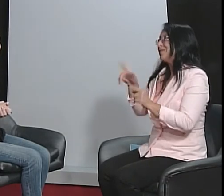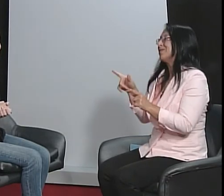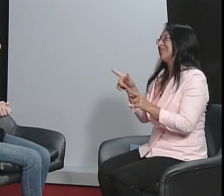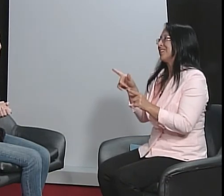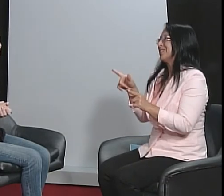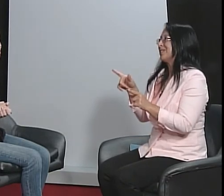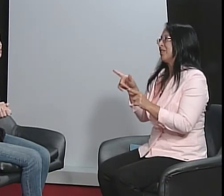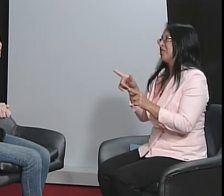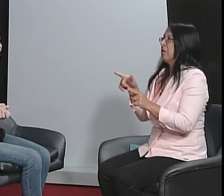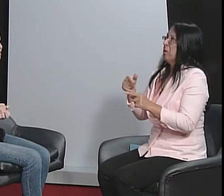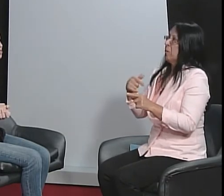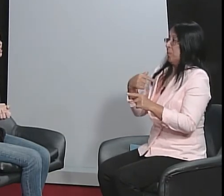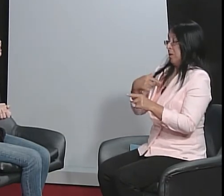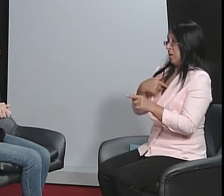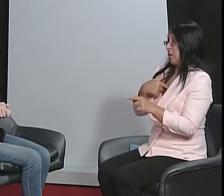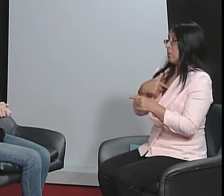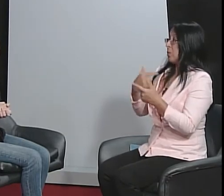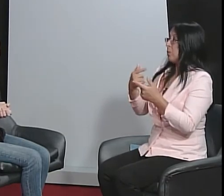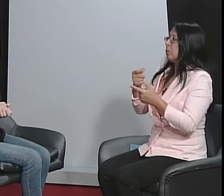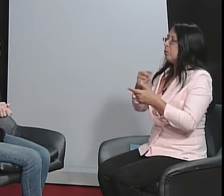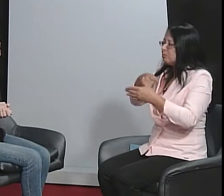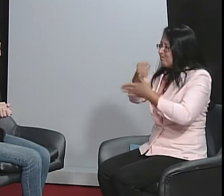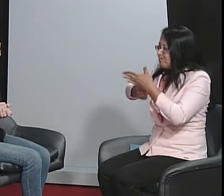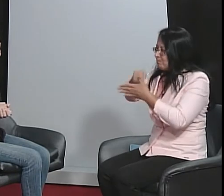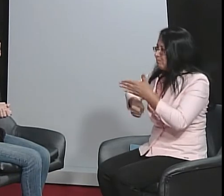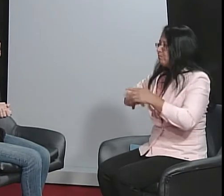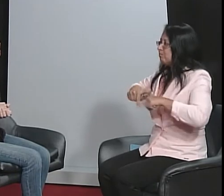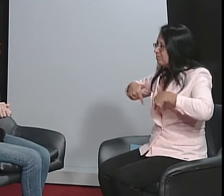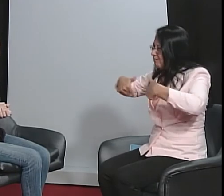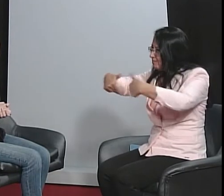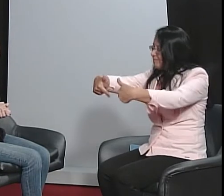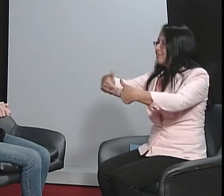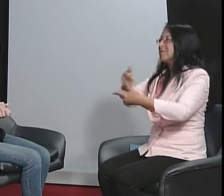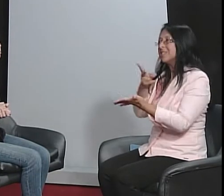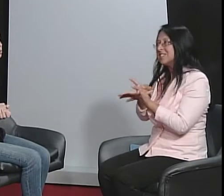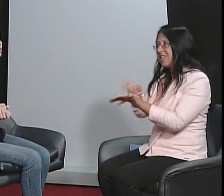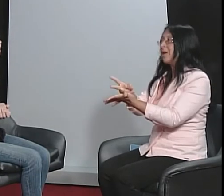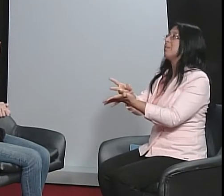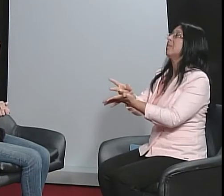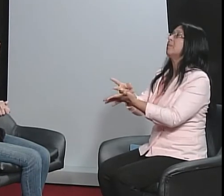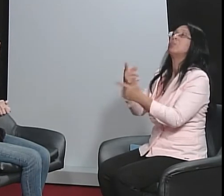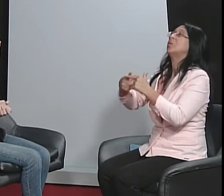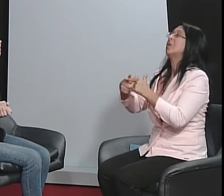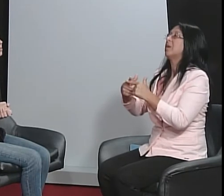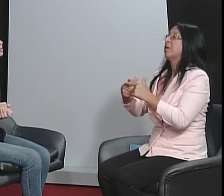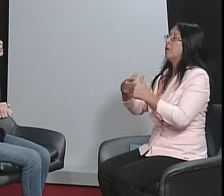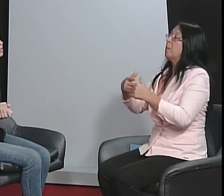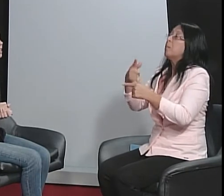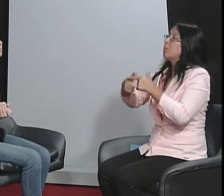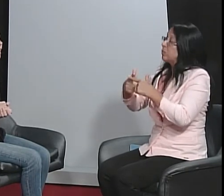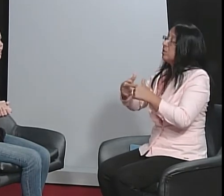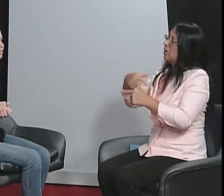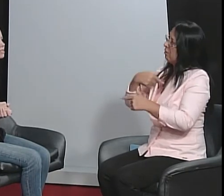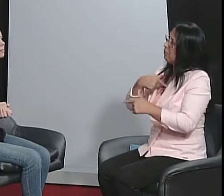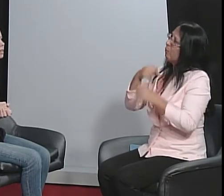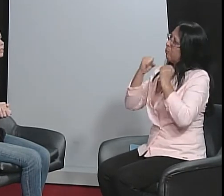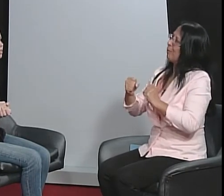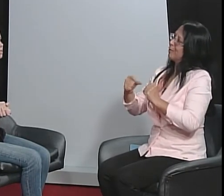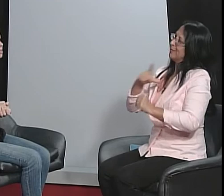Então, é diferente falar sobre a luta, né, o trabalho nessa militância.